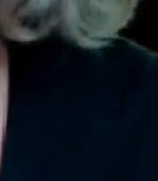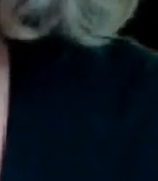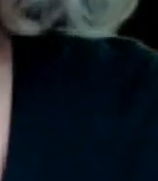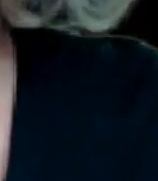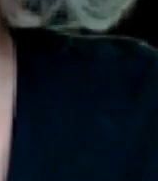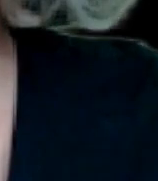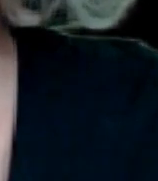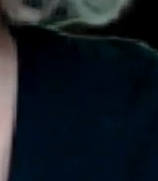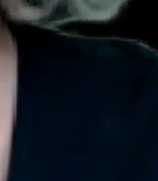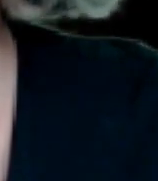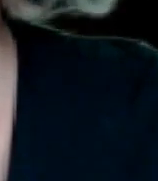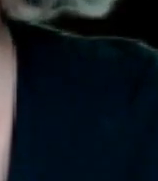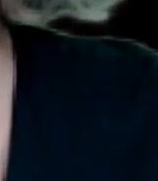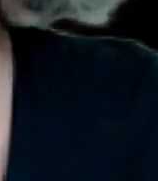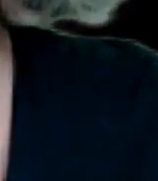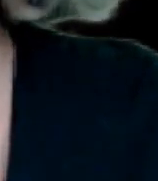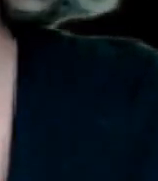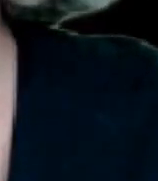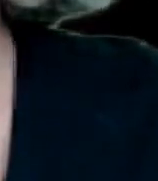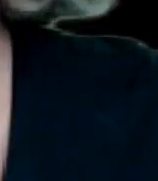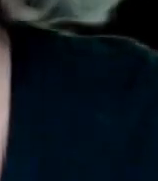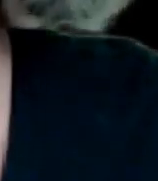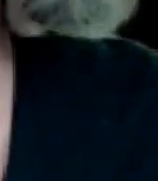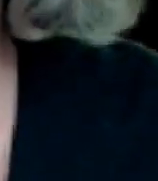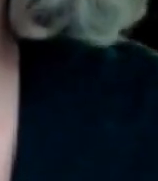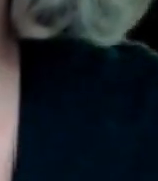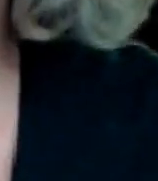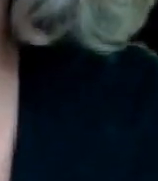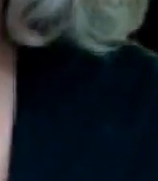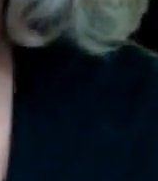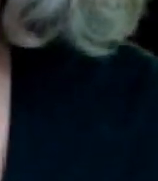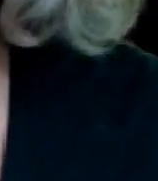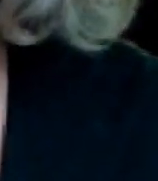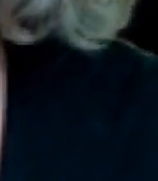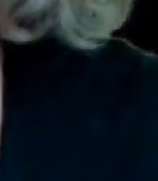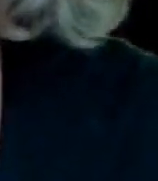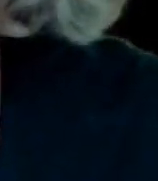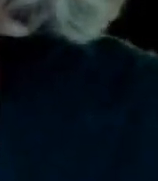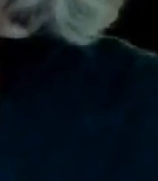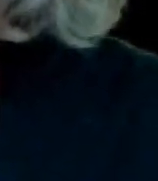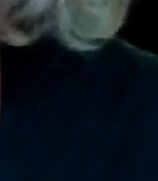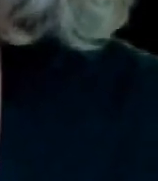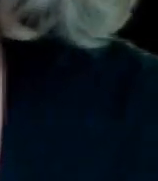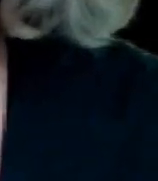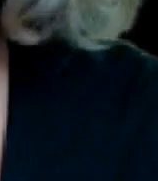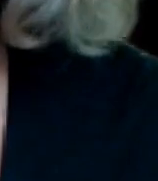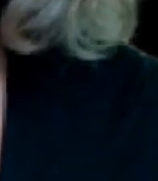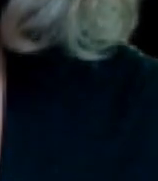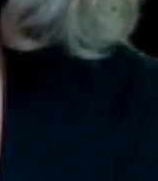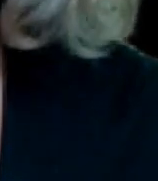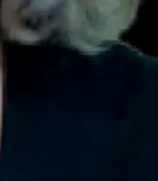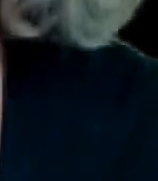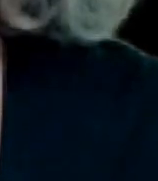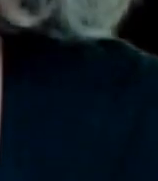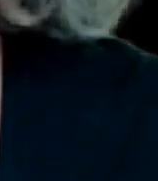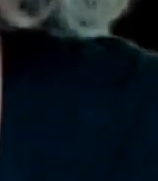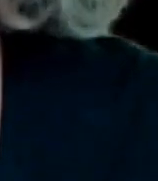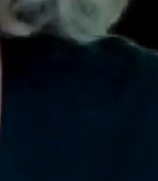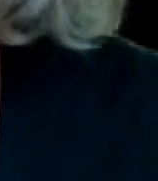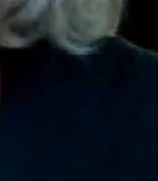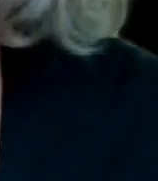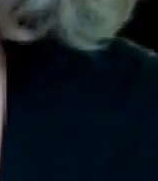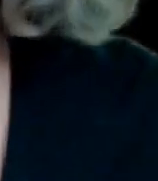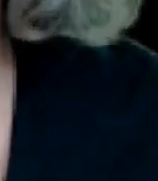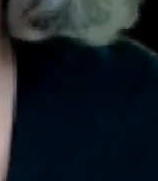de toda la economía a nivel mundial lo tiene el menos del 1% de la